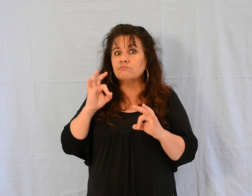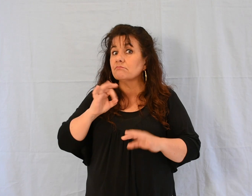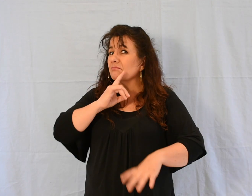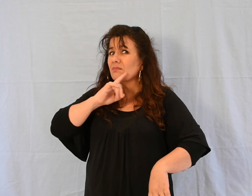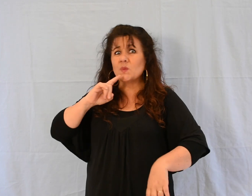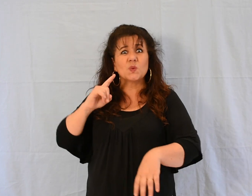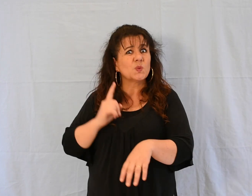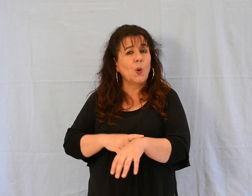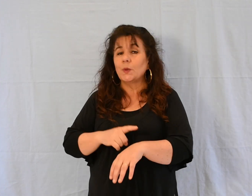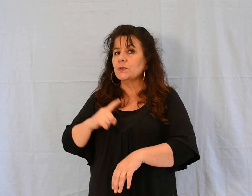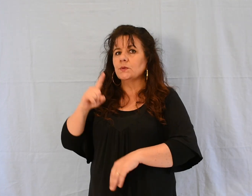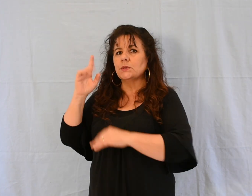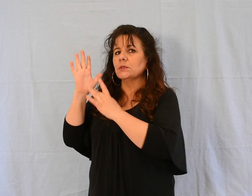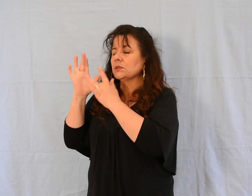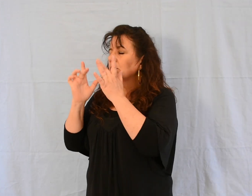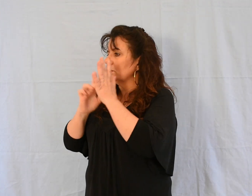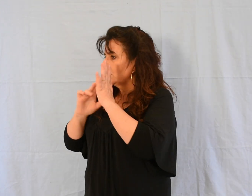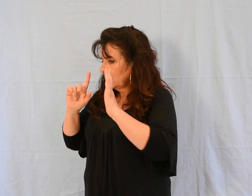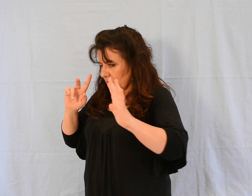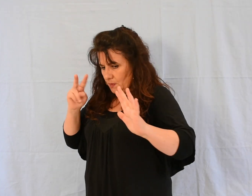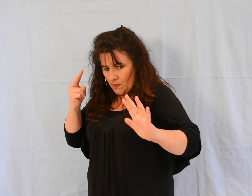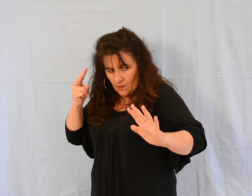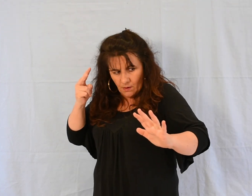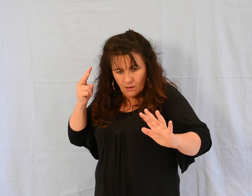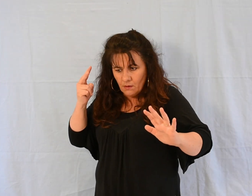Aussitôt, Jésus se rendit compte qu'une force était sortie de lui.